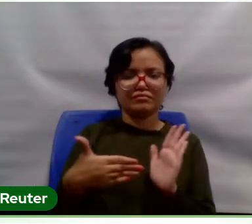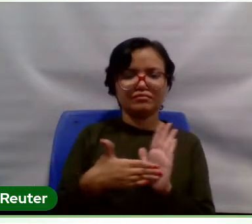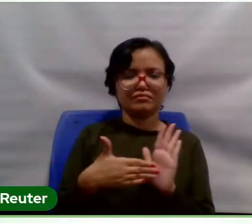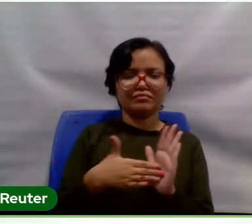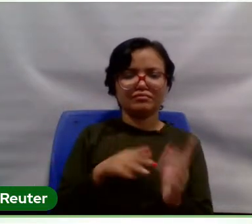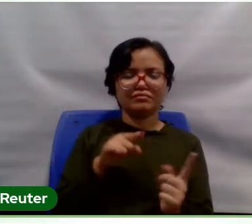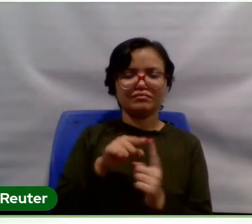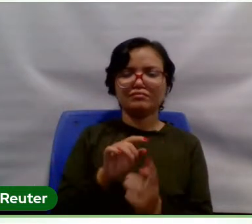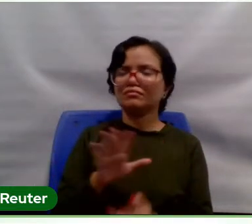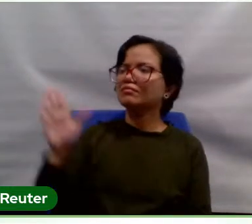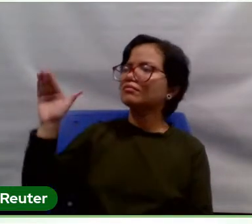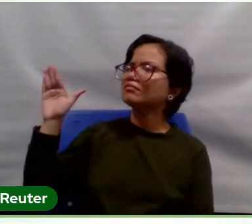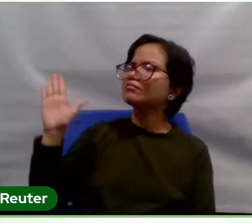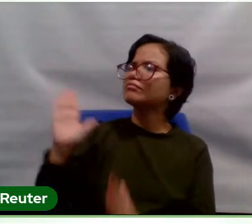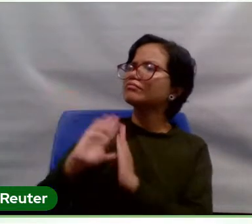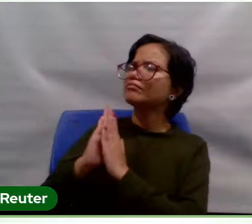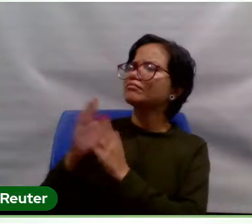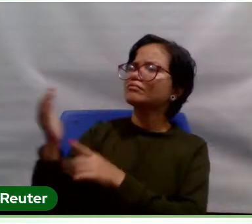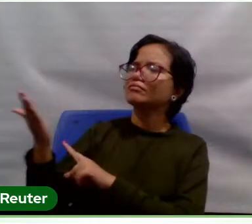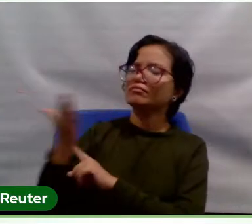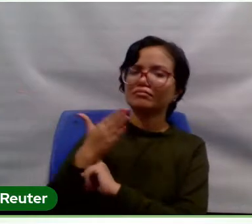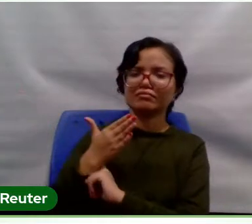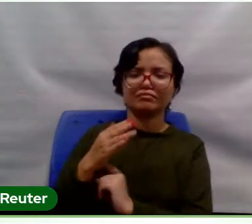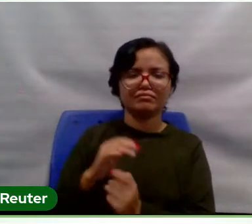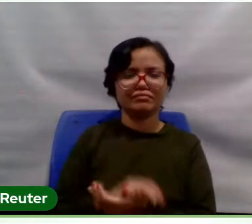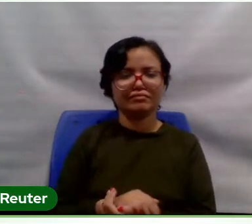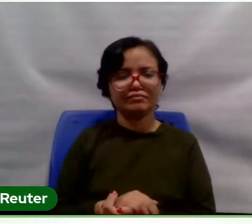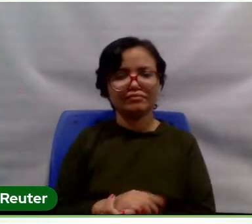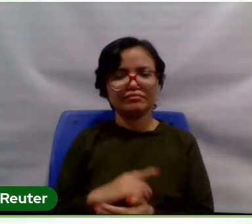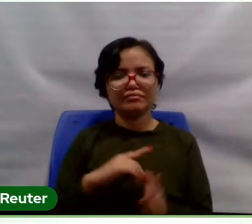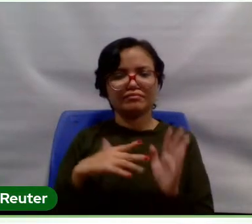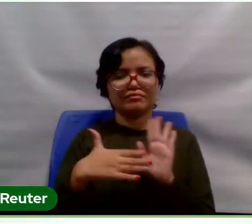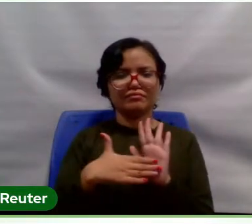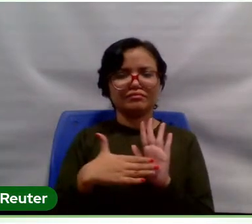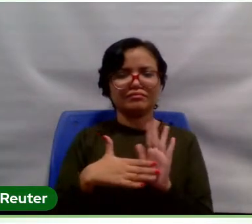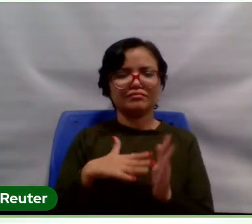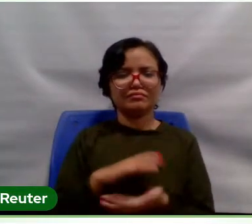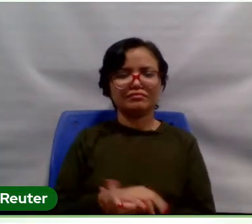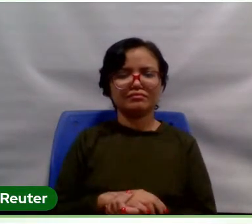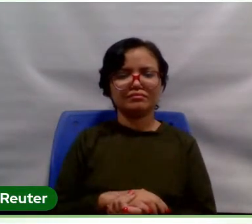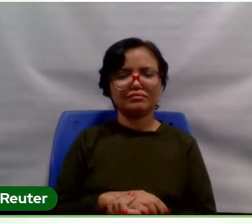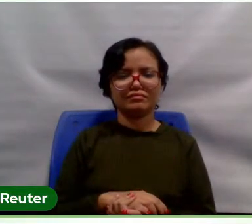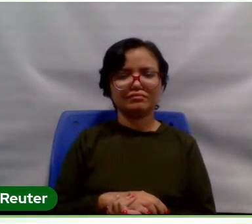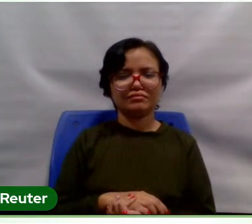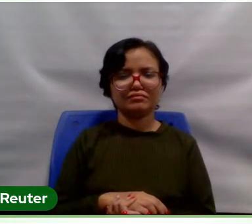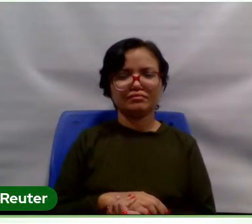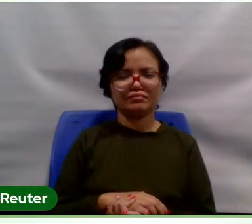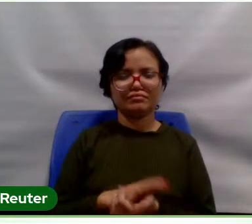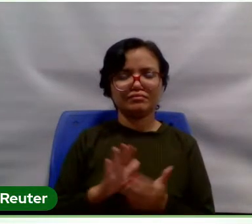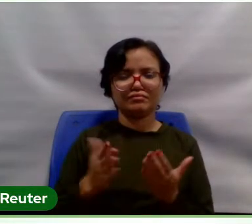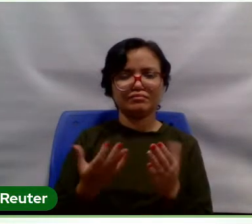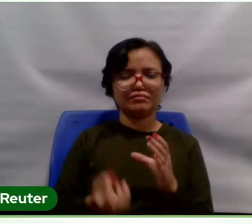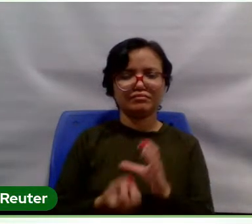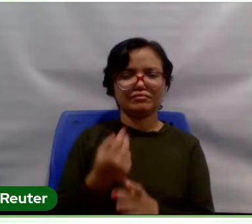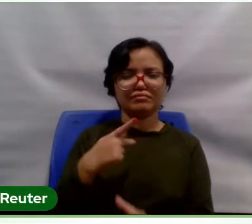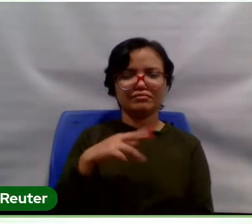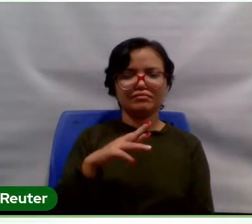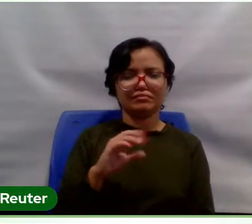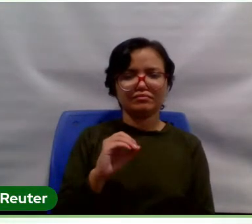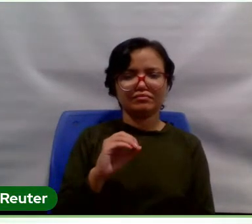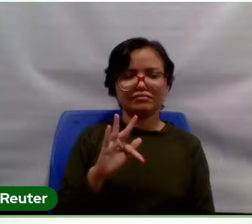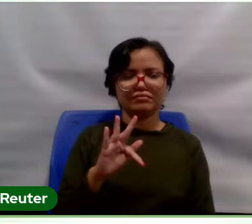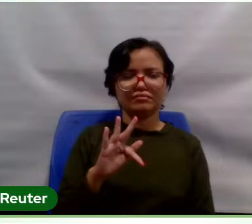Paulo, por favor, vem aqui. Cheguei com esse propósito, né, aqui. E assim, plantei o Prof. História